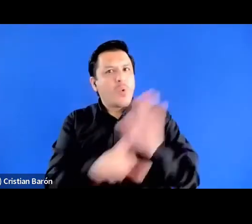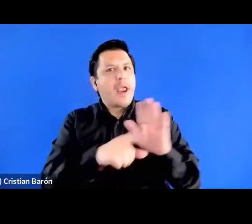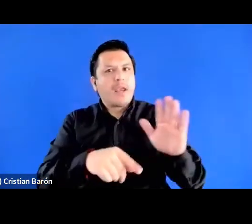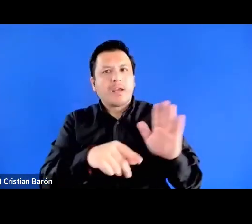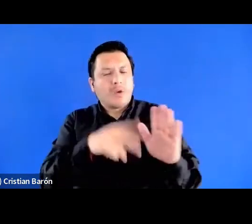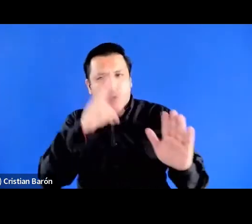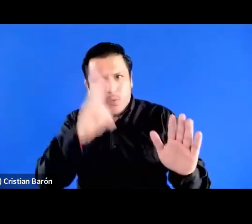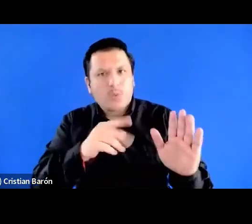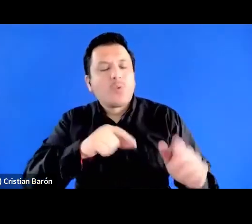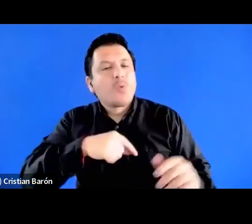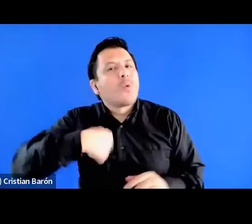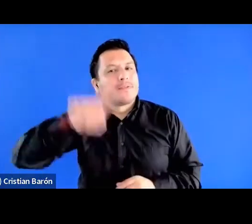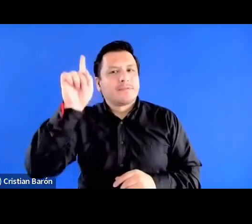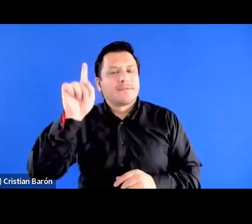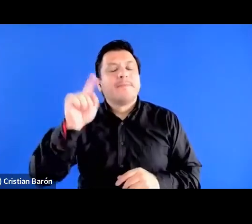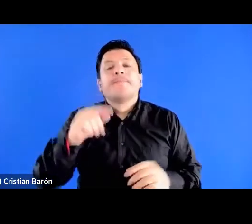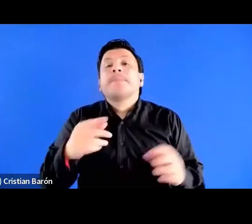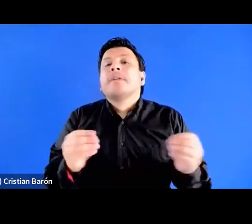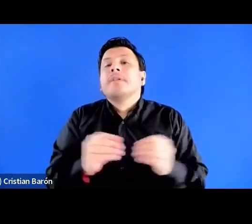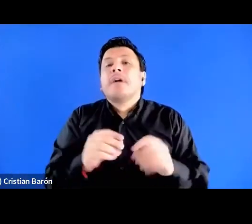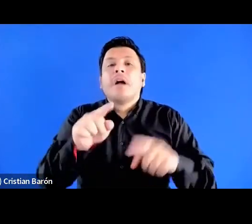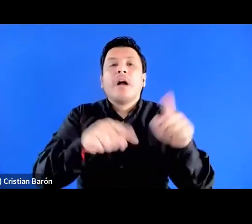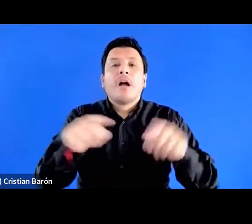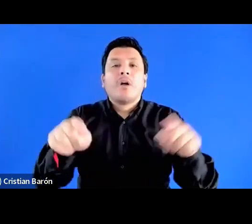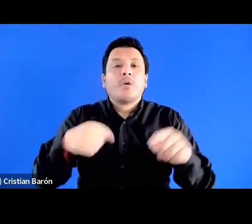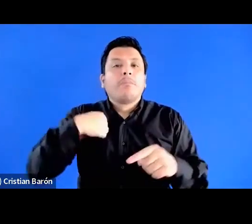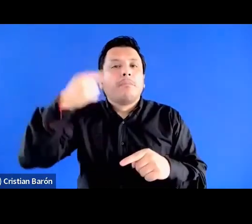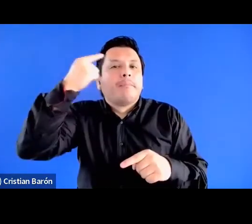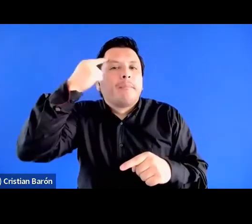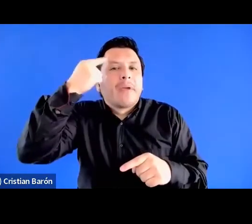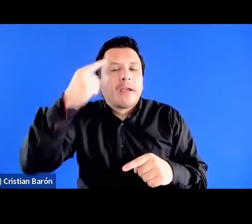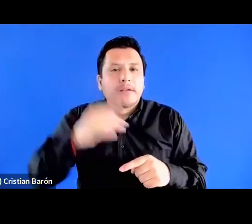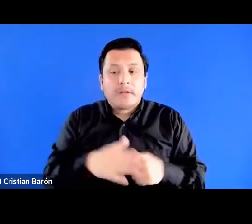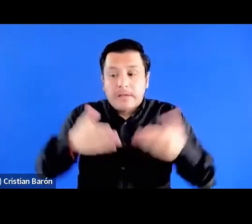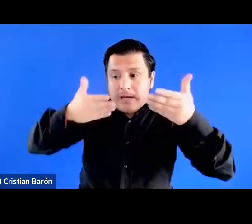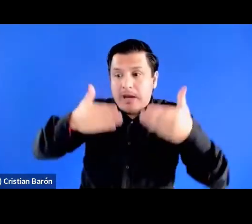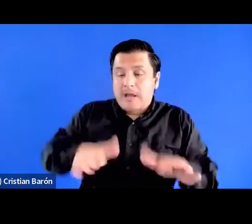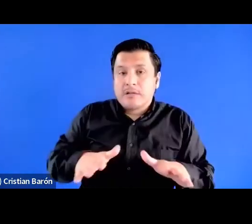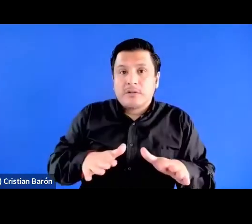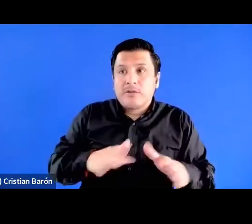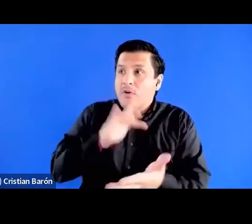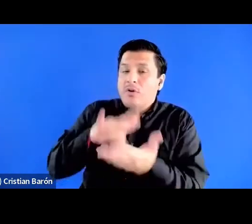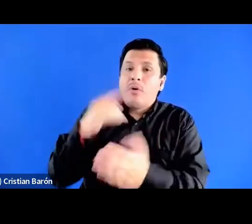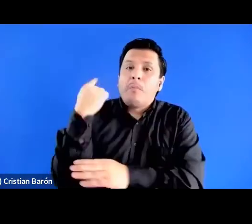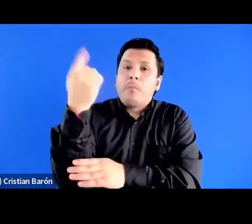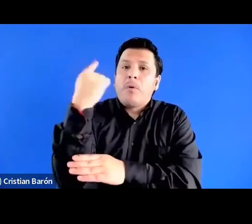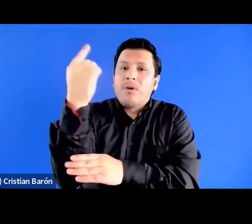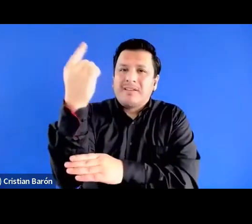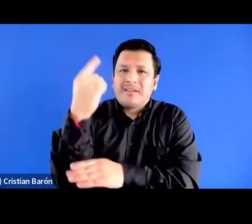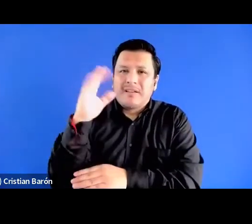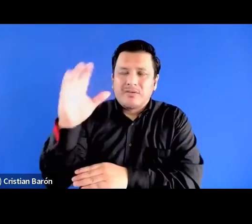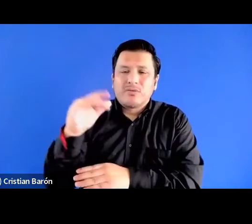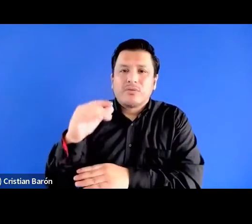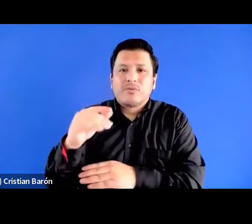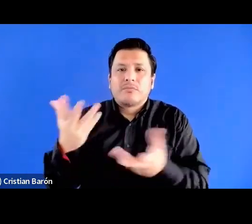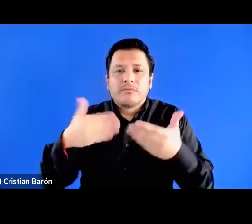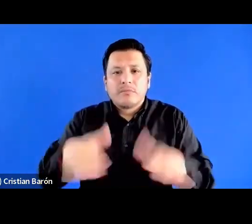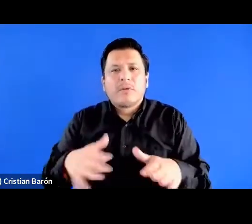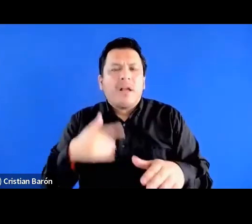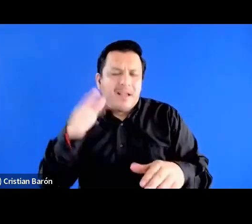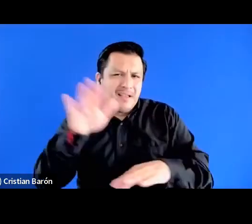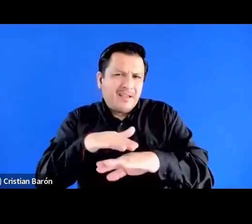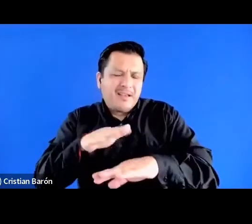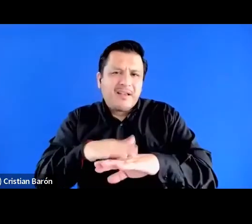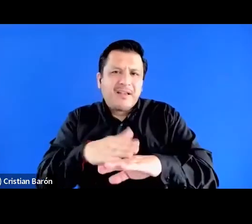particularmente cuando se pretende nacer en donde se toman las decisiones políticas del país. Así lo muestra